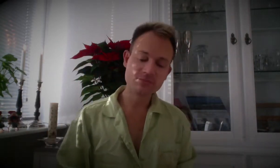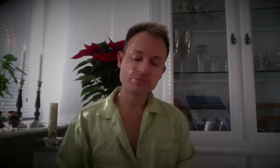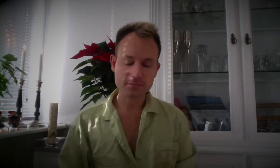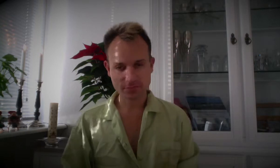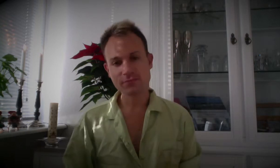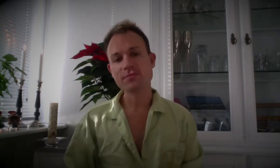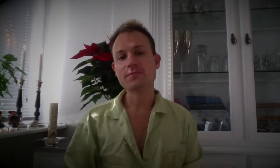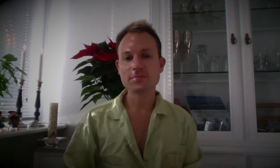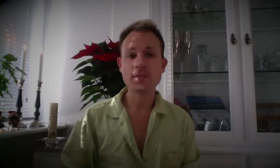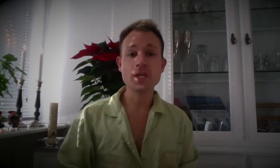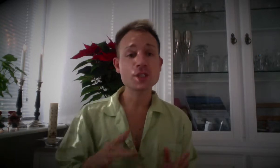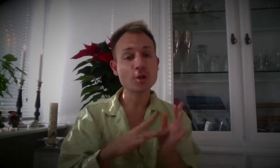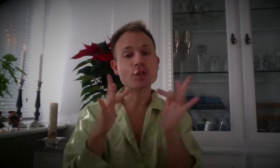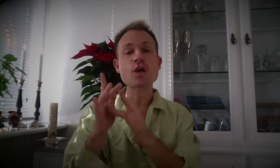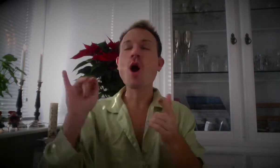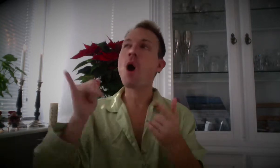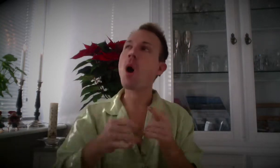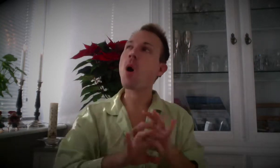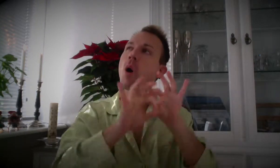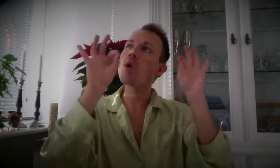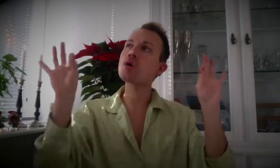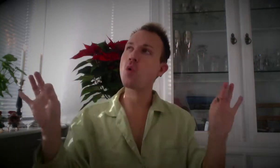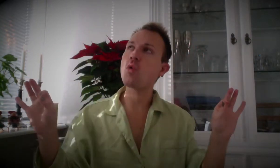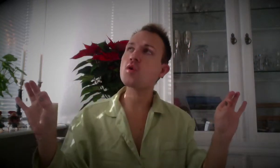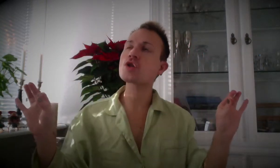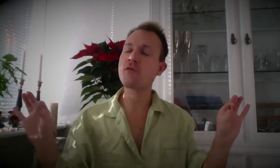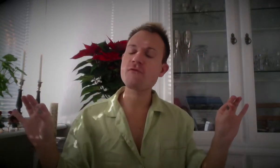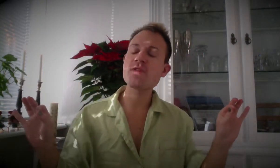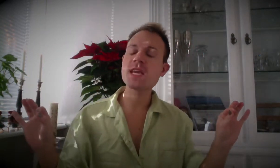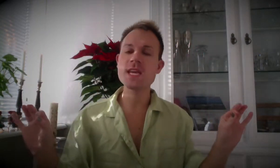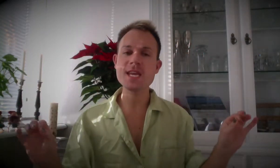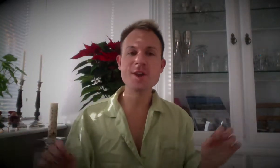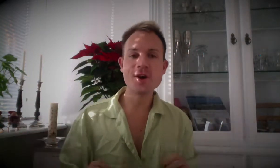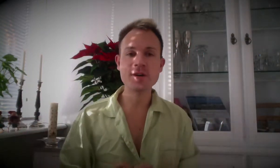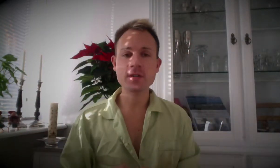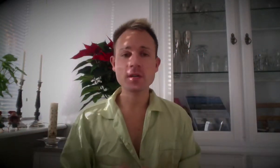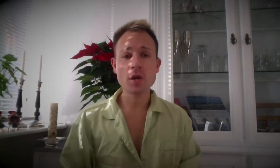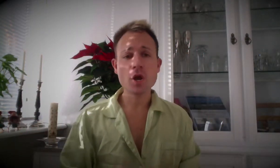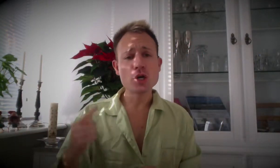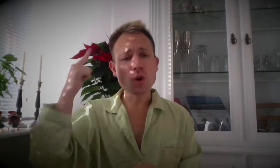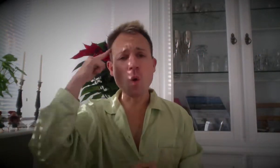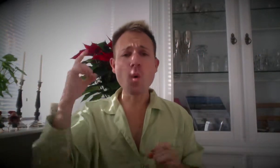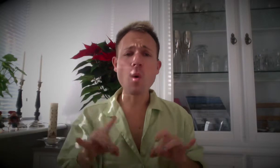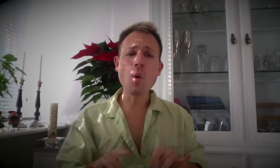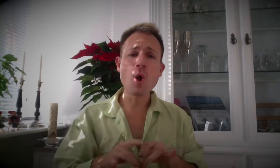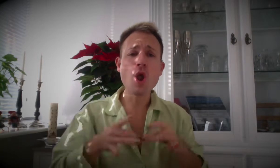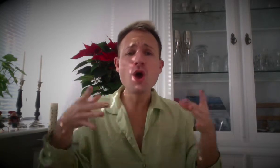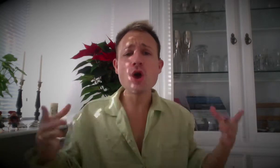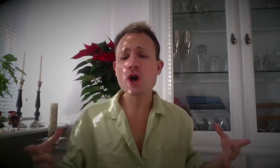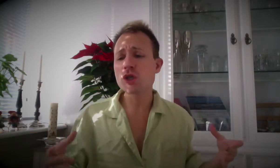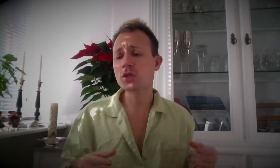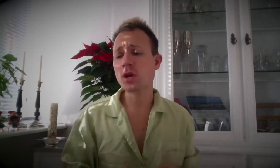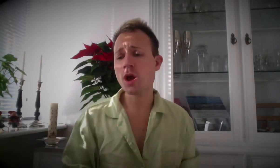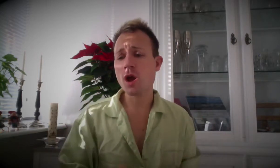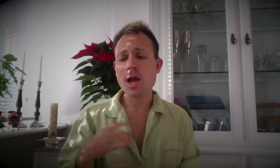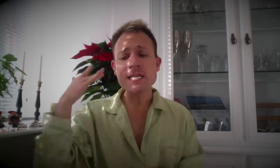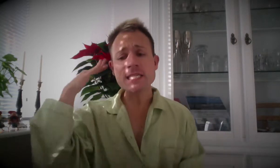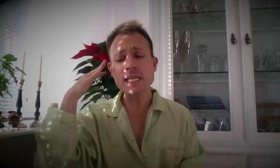Jesus for Josefine, til en tro